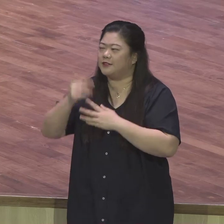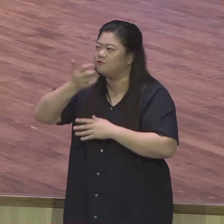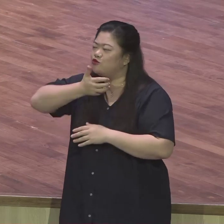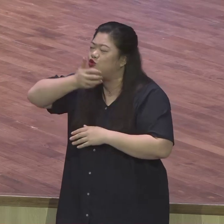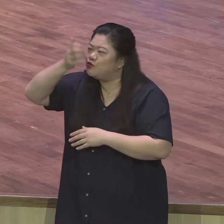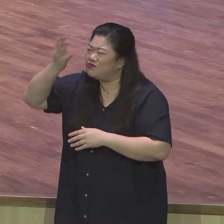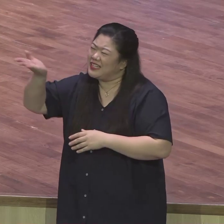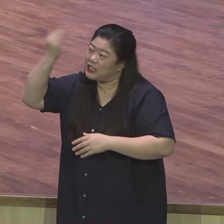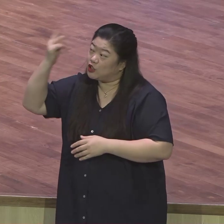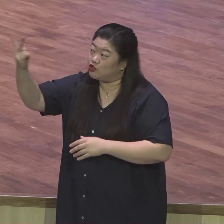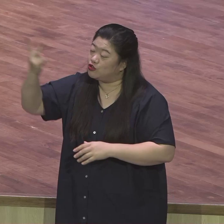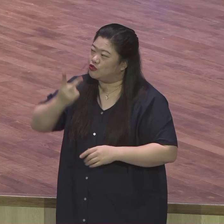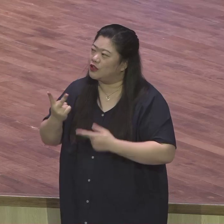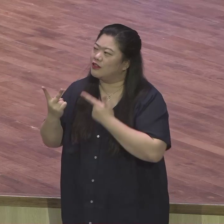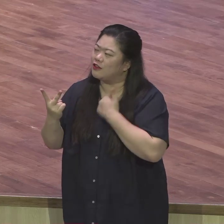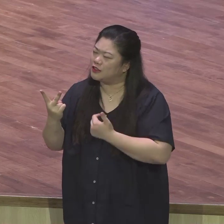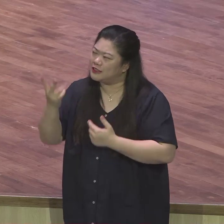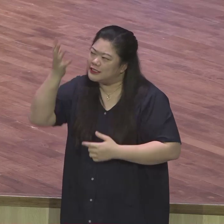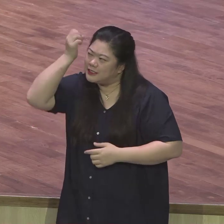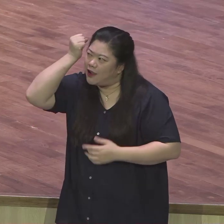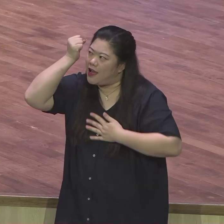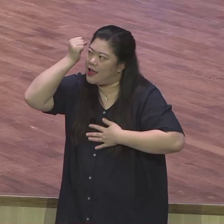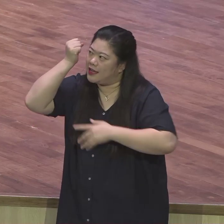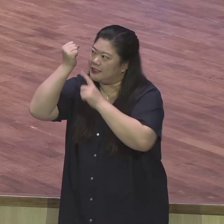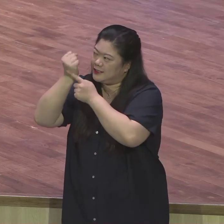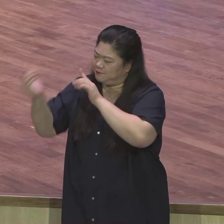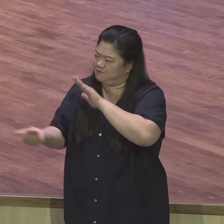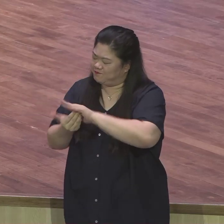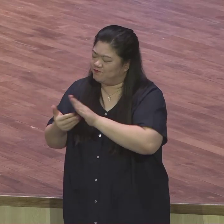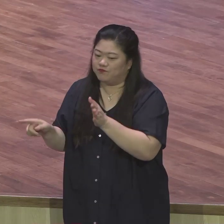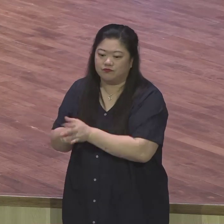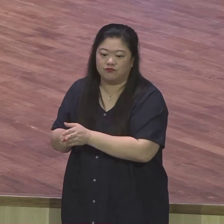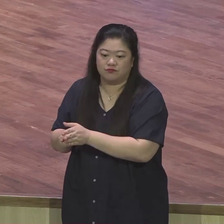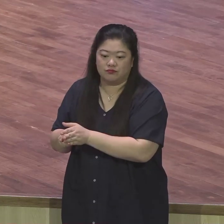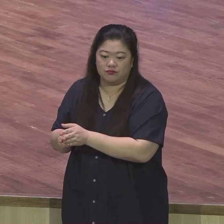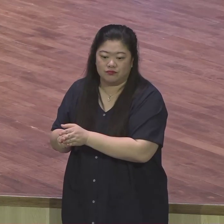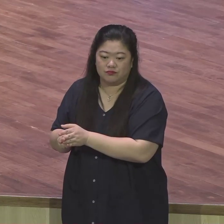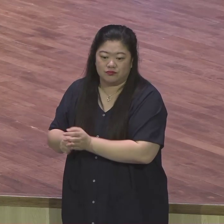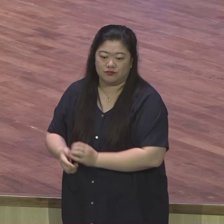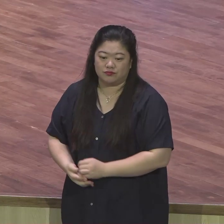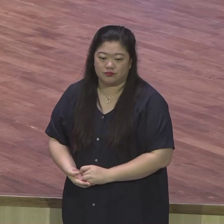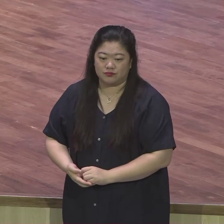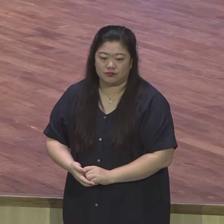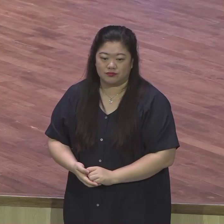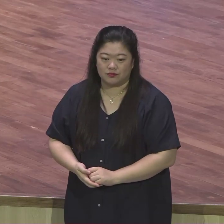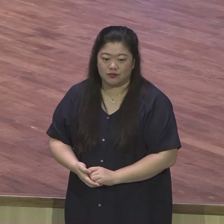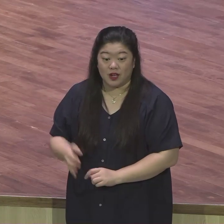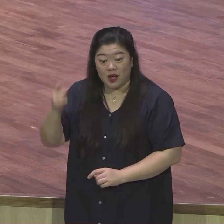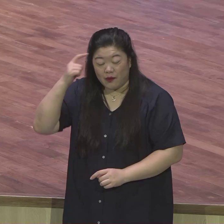하나님의 은약이 그 삶의 버팀목이었어요. 힘들고 어릴 때마다 은약을 잡고 이겨나갔어요.